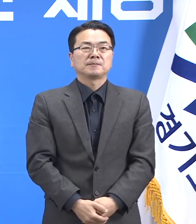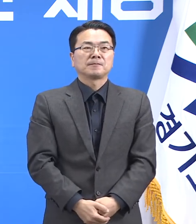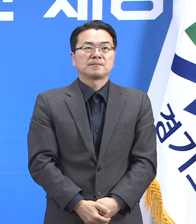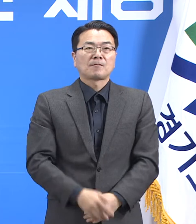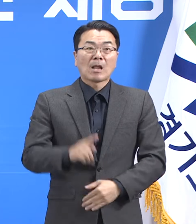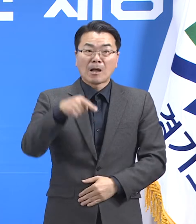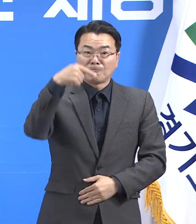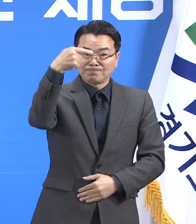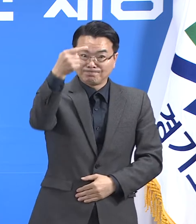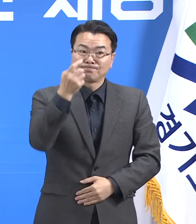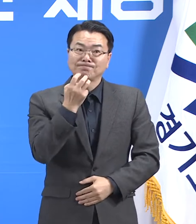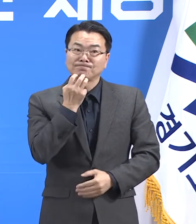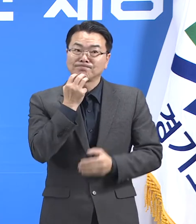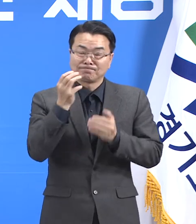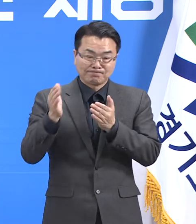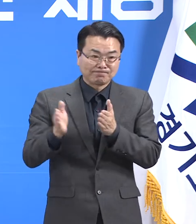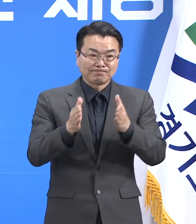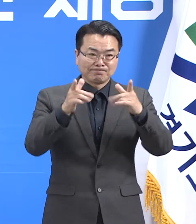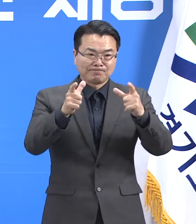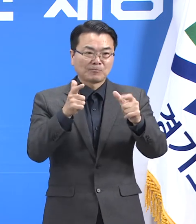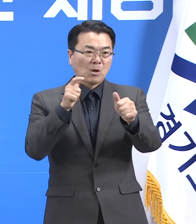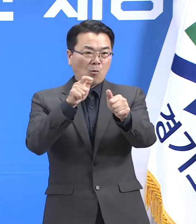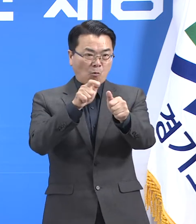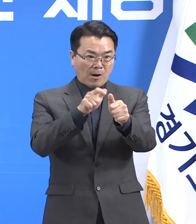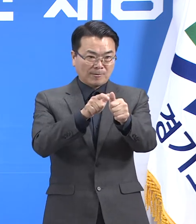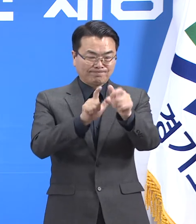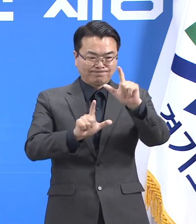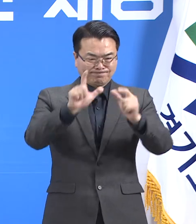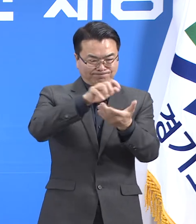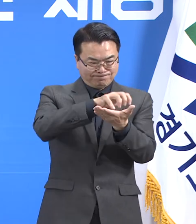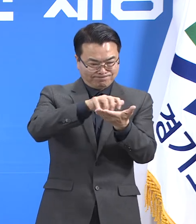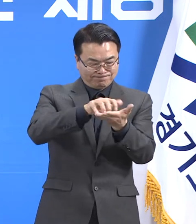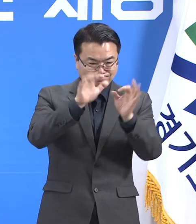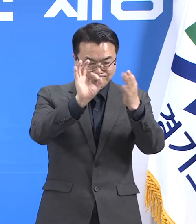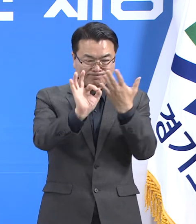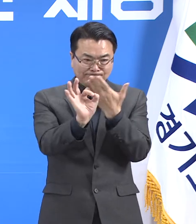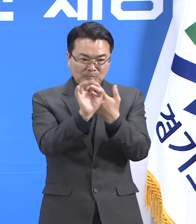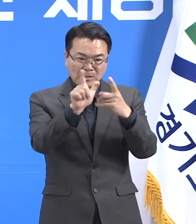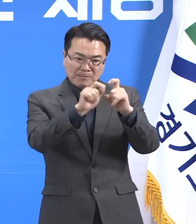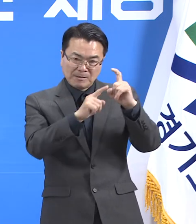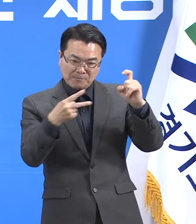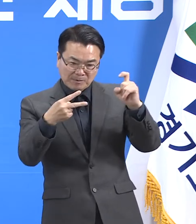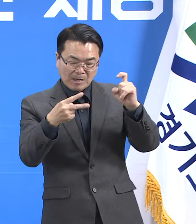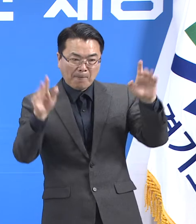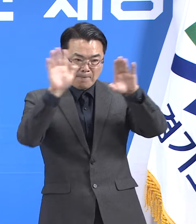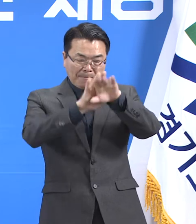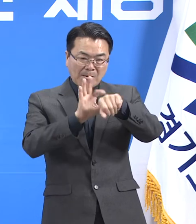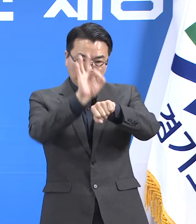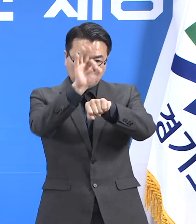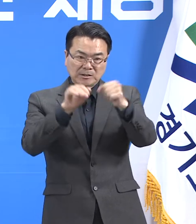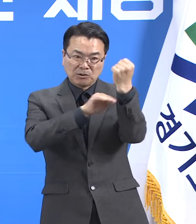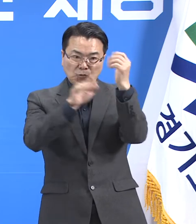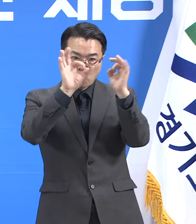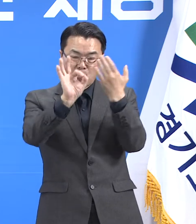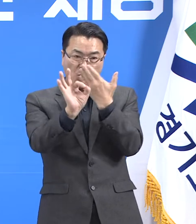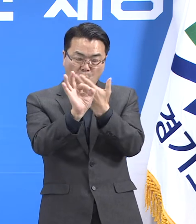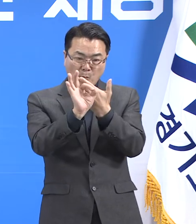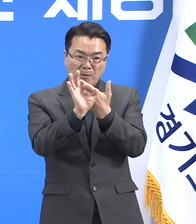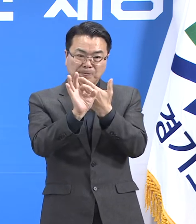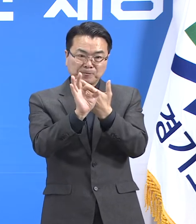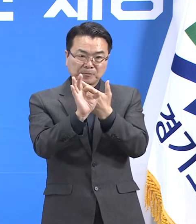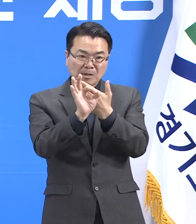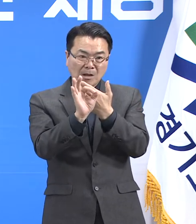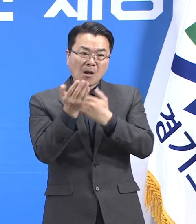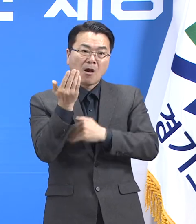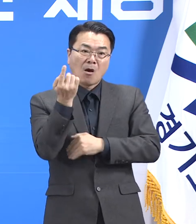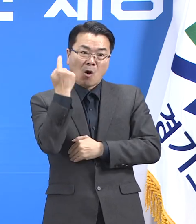다음은 경기도 확진자 발생 현황입니다. 11월 2일 0시 기준 경기도 확진자 수는 전일